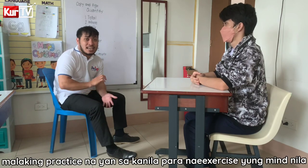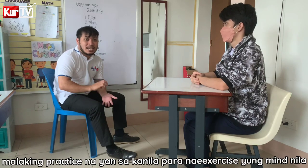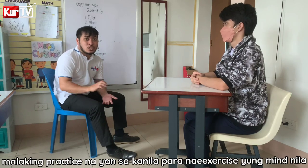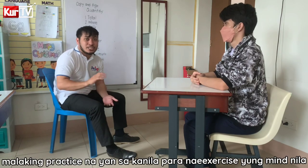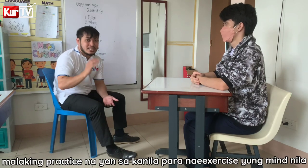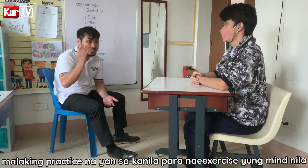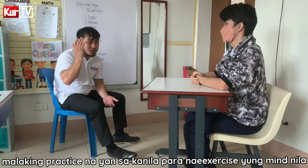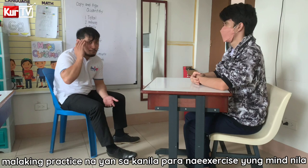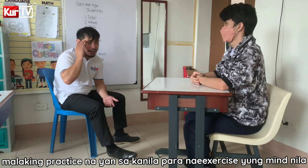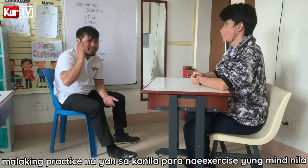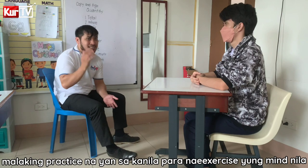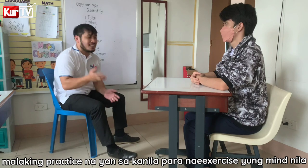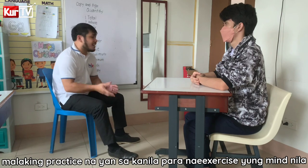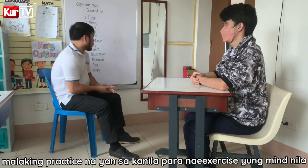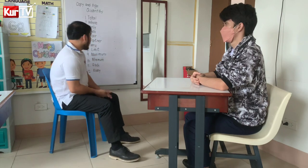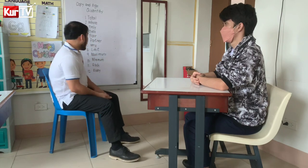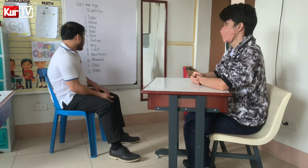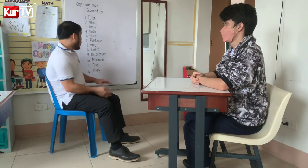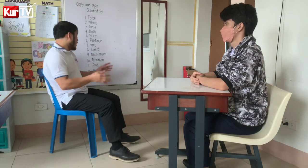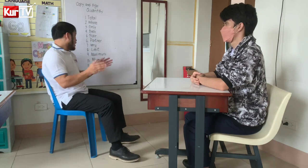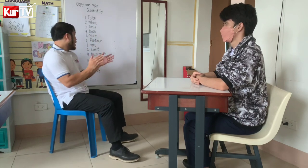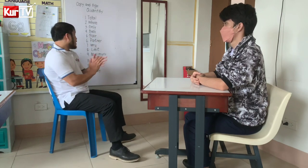-exercise din yung mind. Okay. Next.